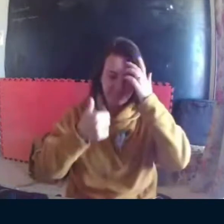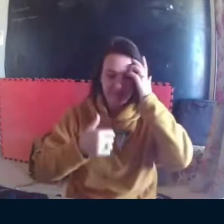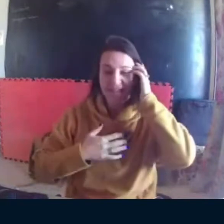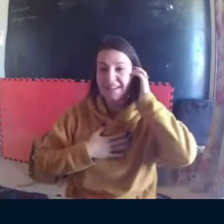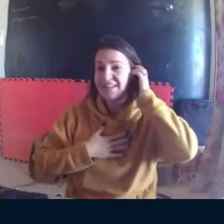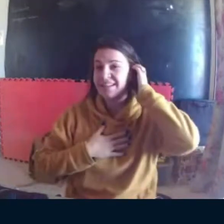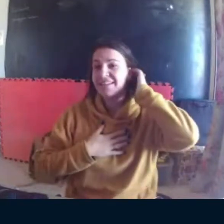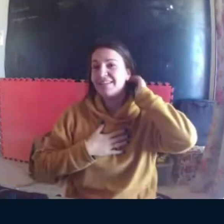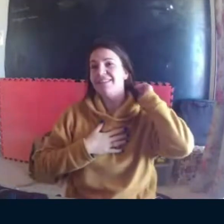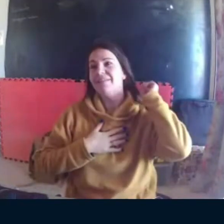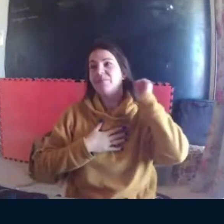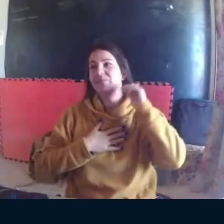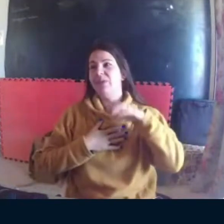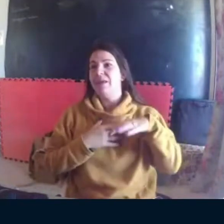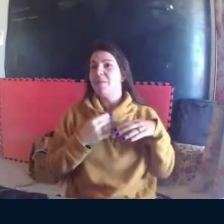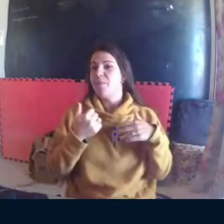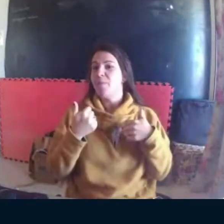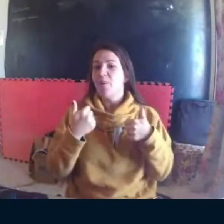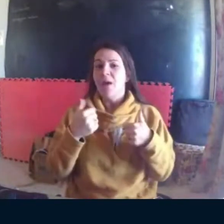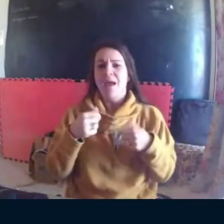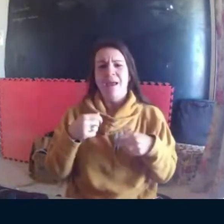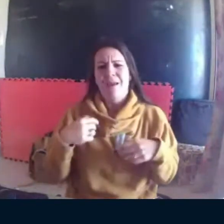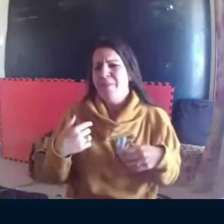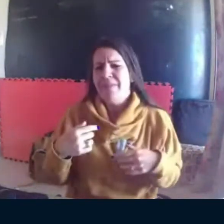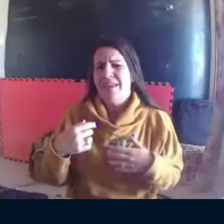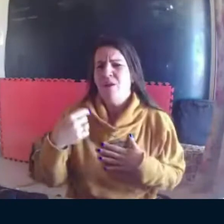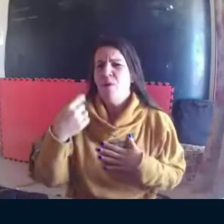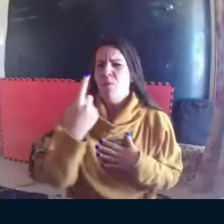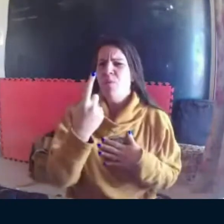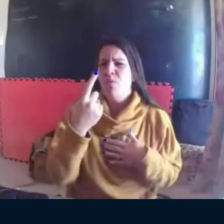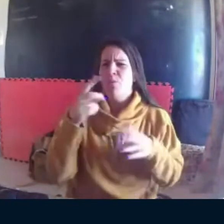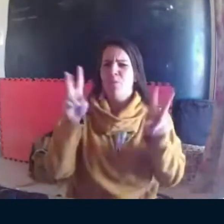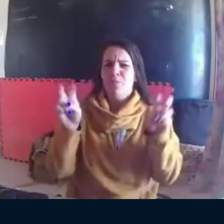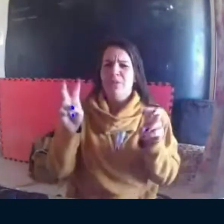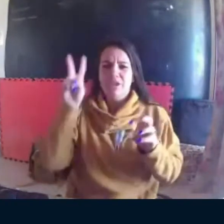realmente contribuiu para os meus conhecimentos.